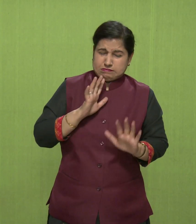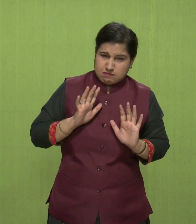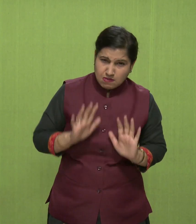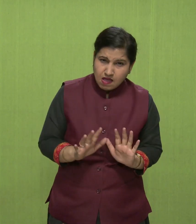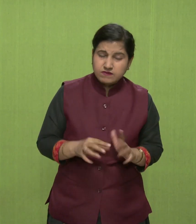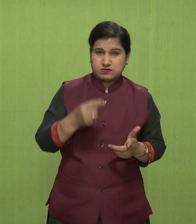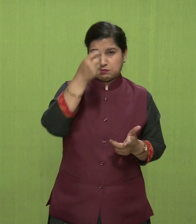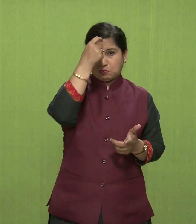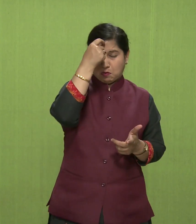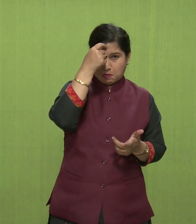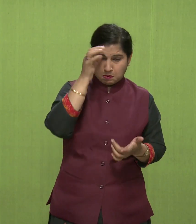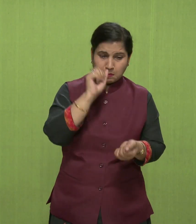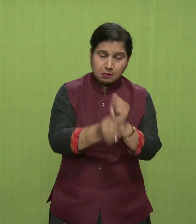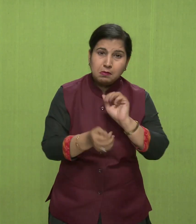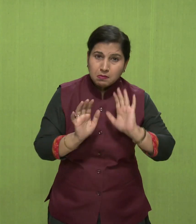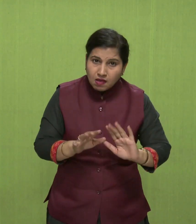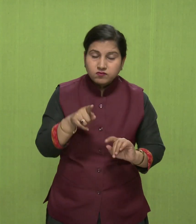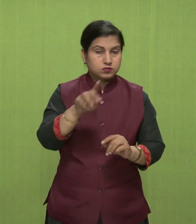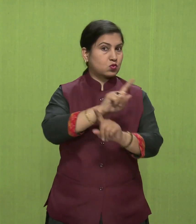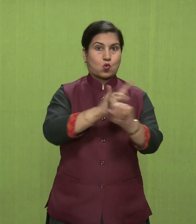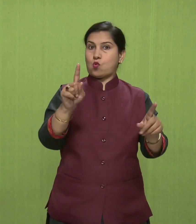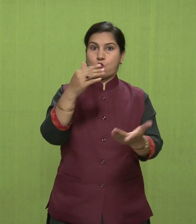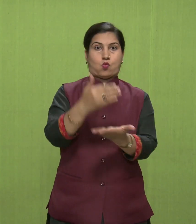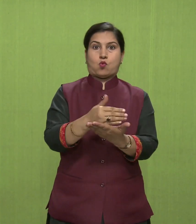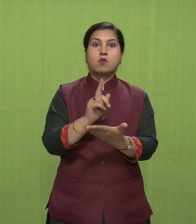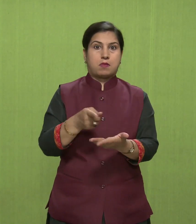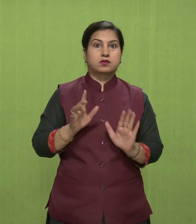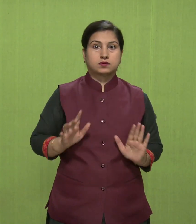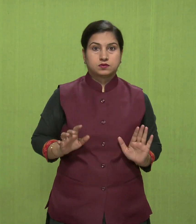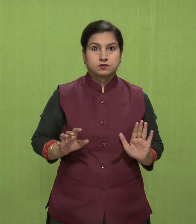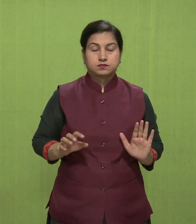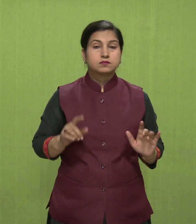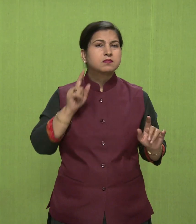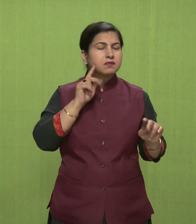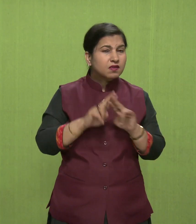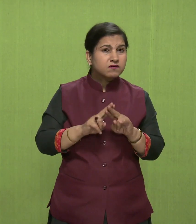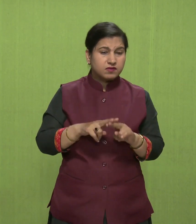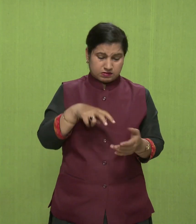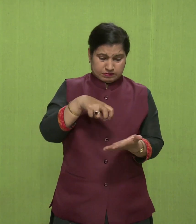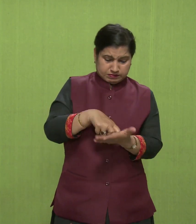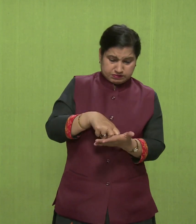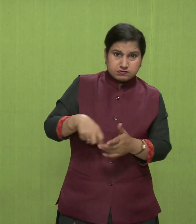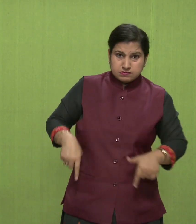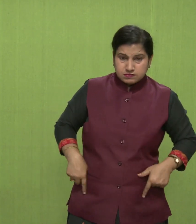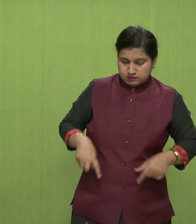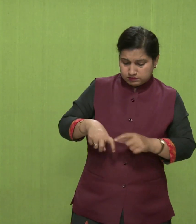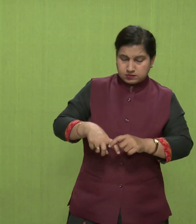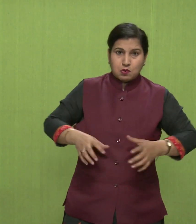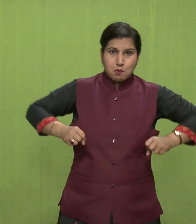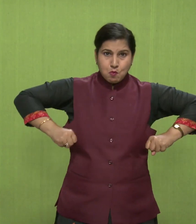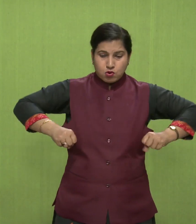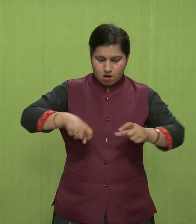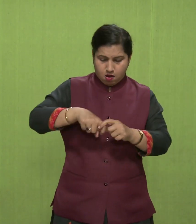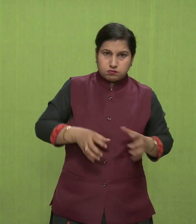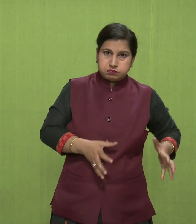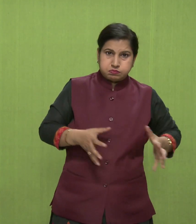घुटने में कोई परिशानी है तो यह आसन नहीं करना चाहिए, जिनके भी पैर या जंगा ज्यादा मोटी हो,